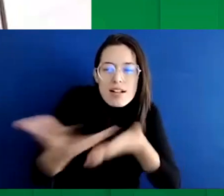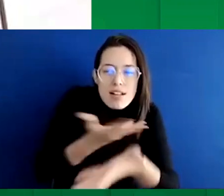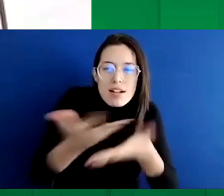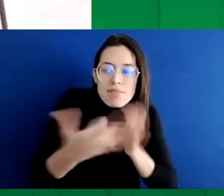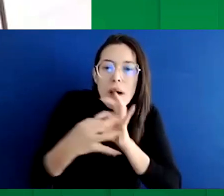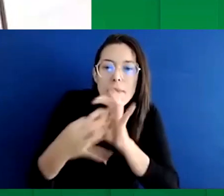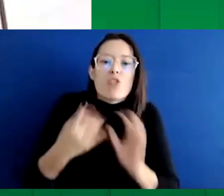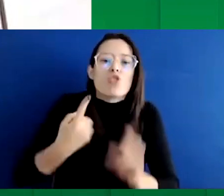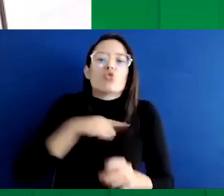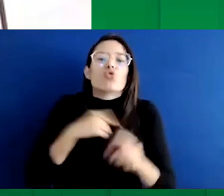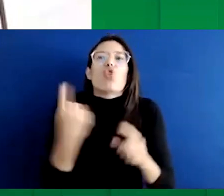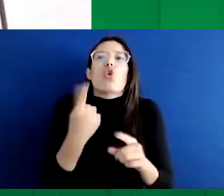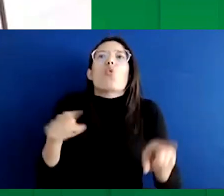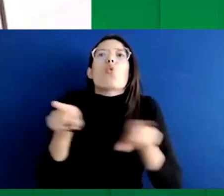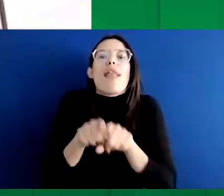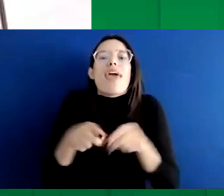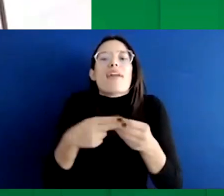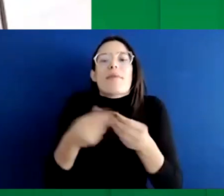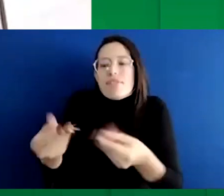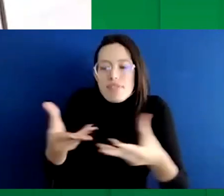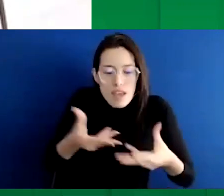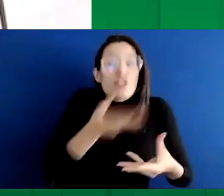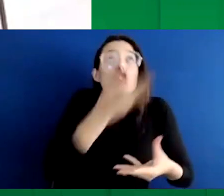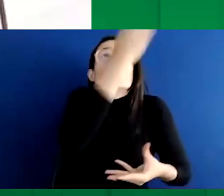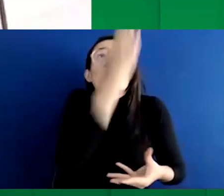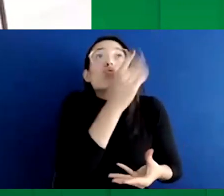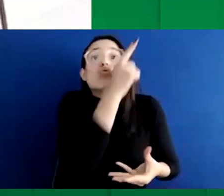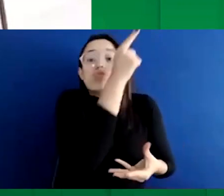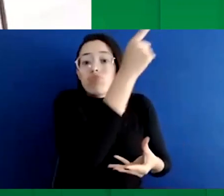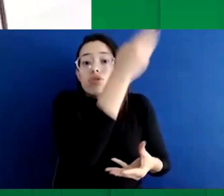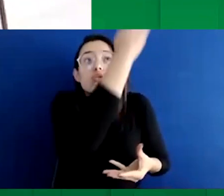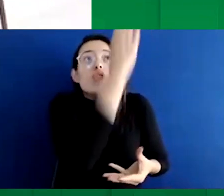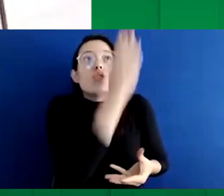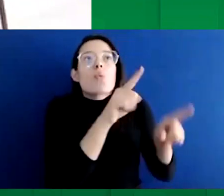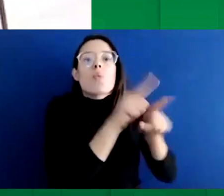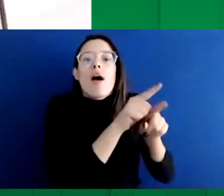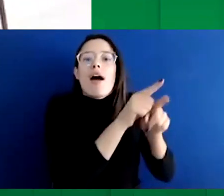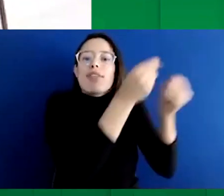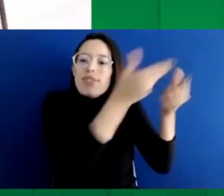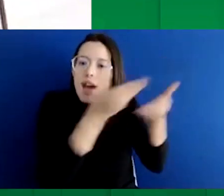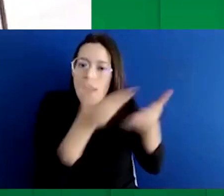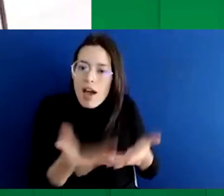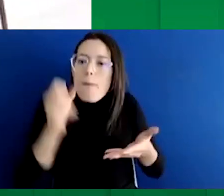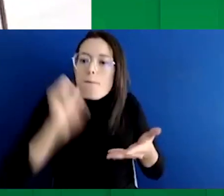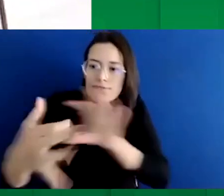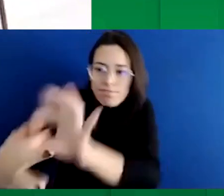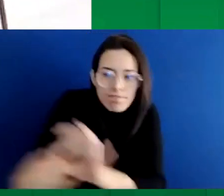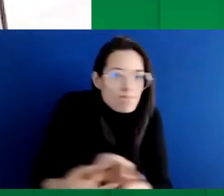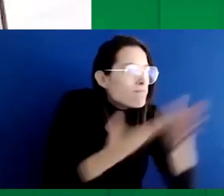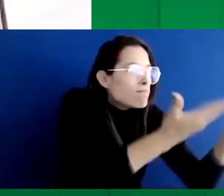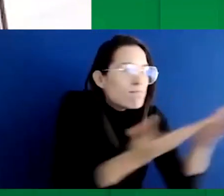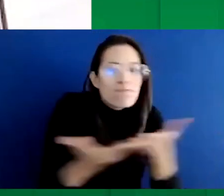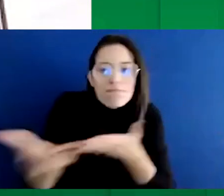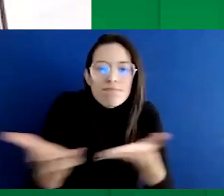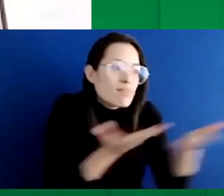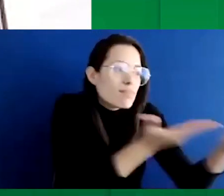que Dios pone para poder hacer el trabajo que tenemos que hacer con